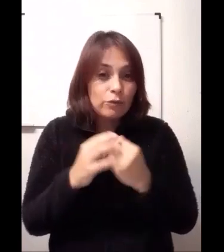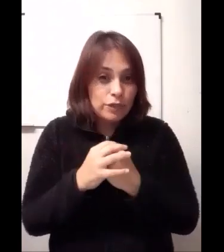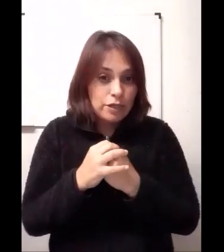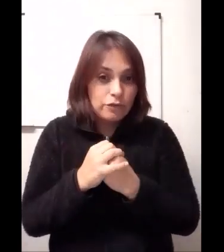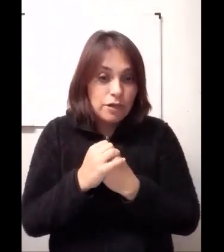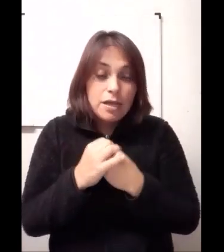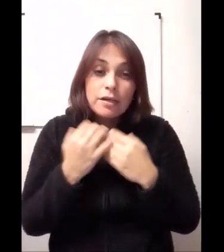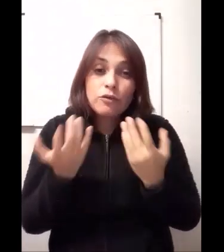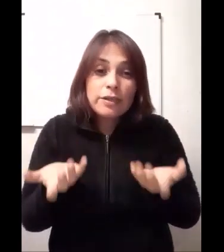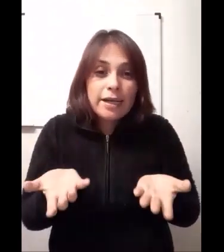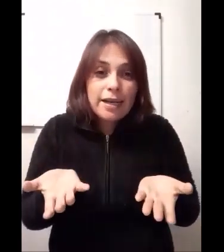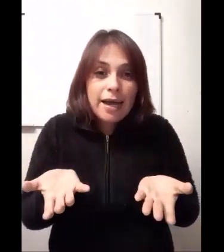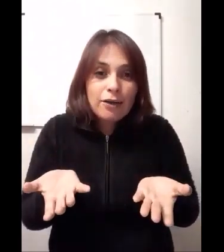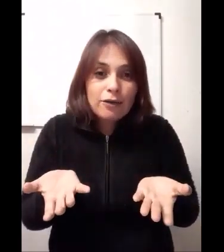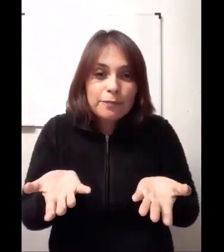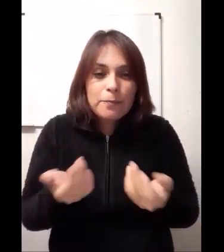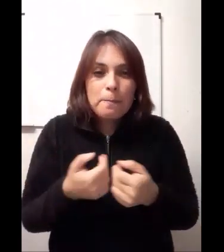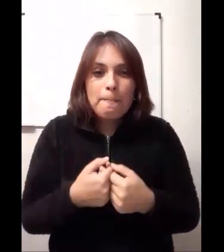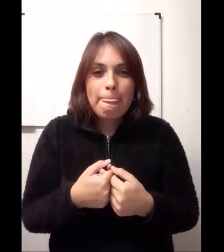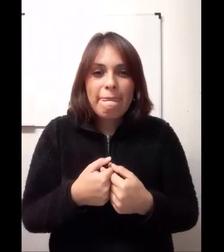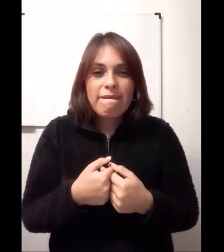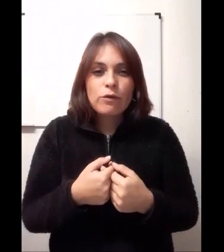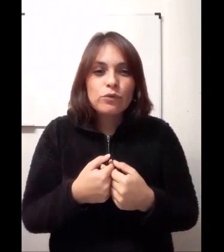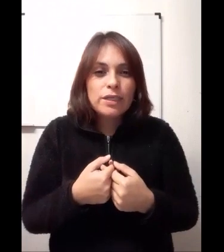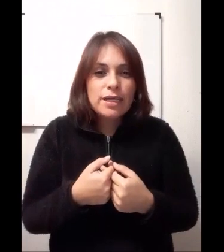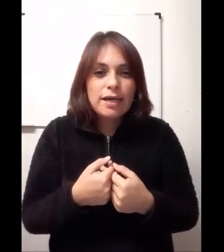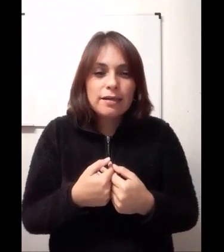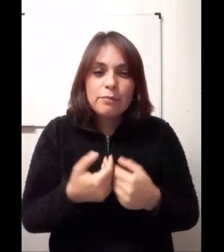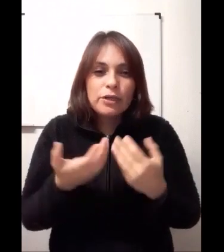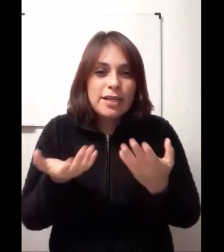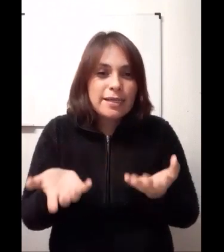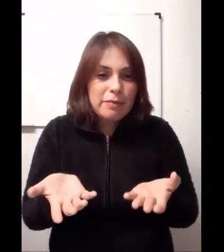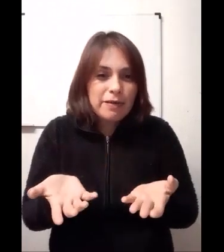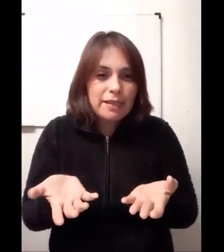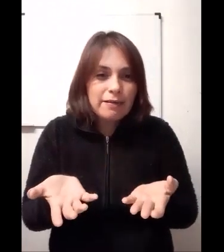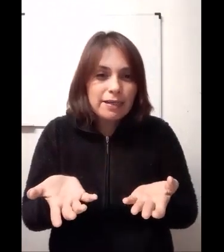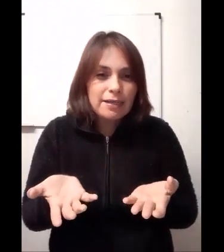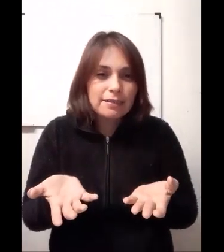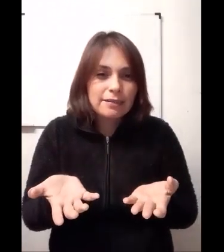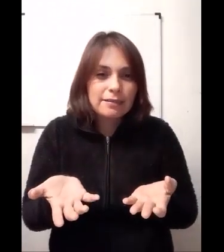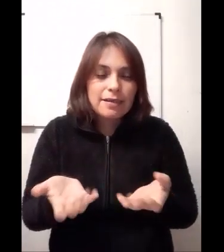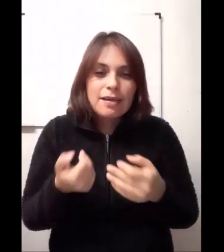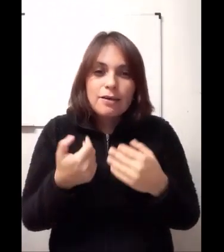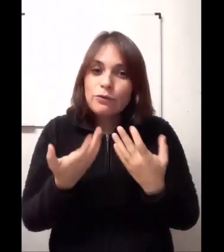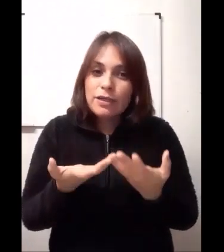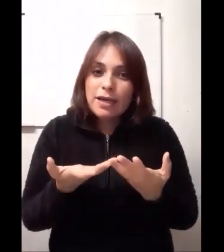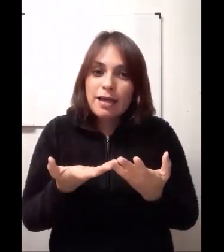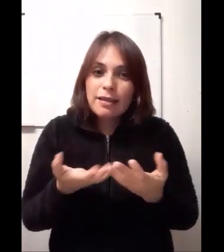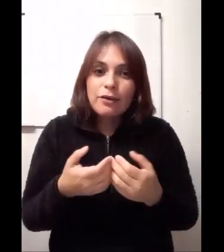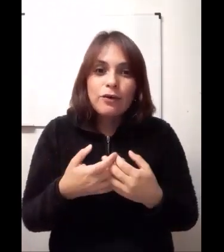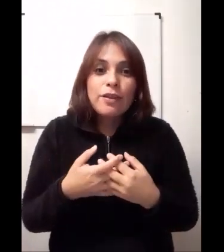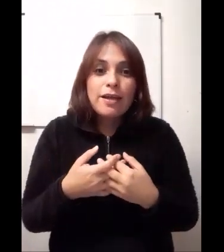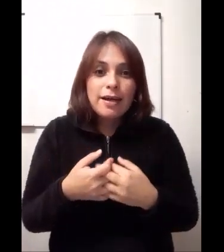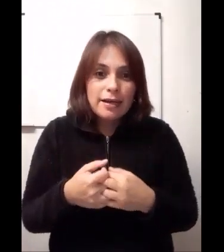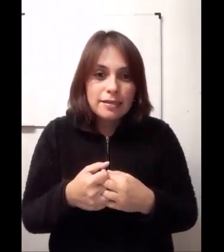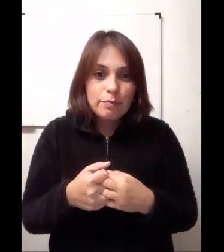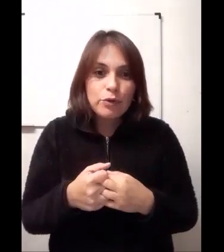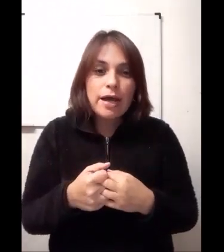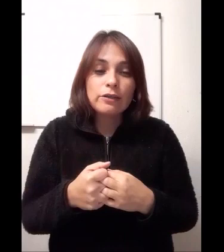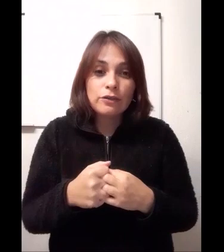nutriendo. Resulta que Lalo, un día, porque él siempre faltaba clases, un día dejó de ir a clases por harto